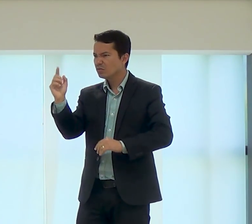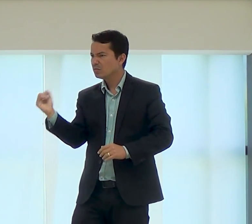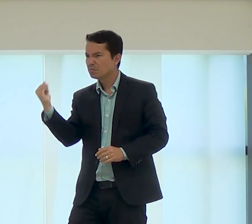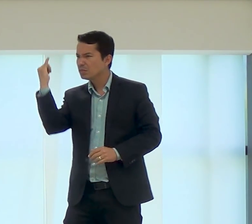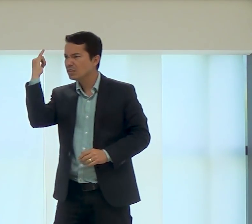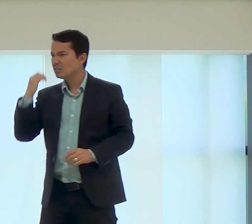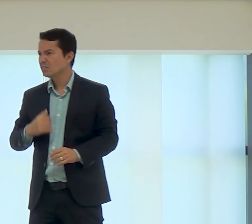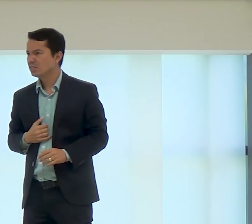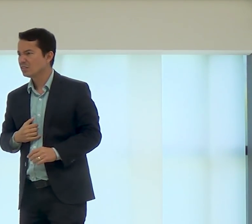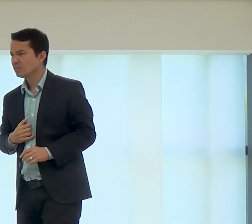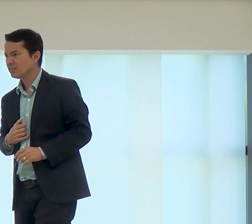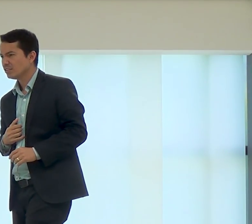importante nessa história toda?